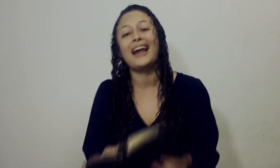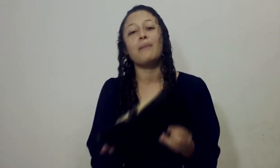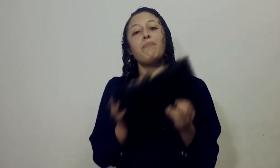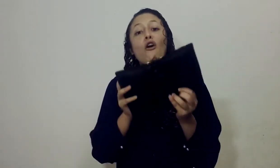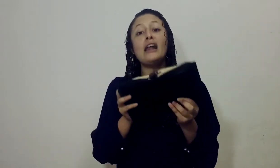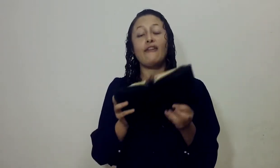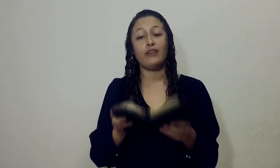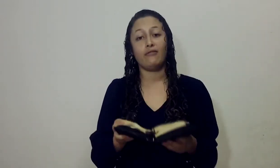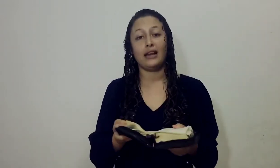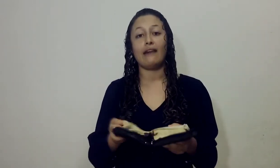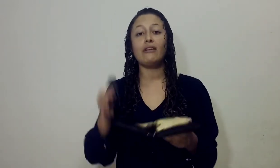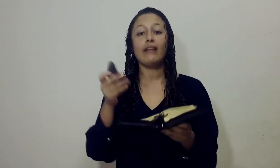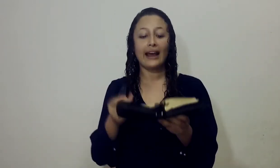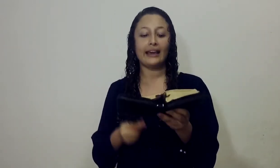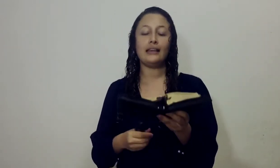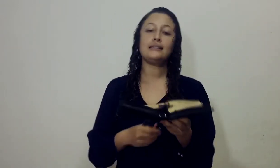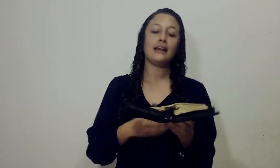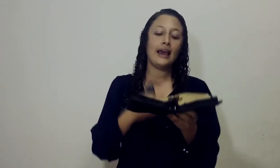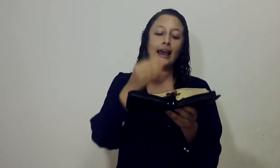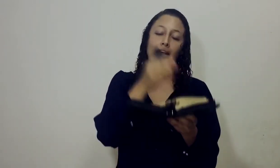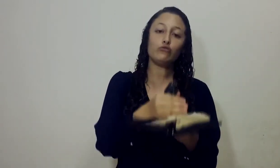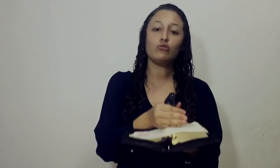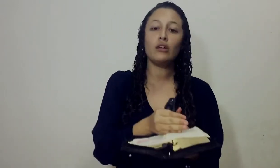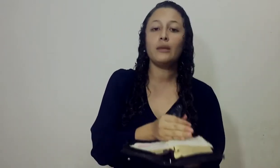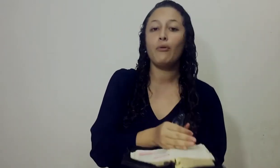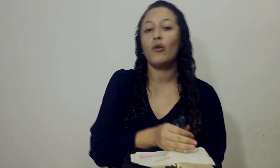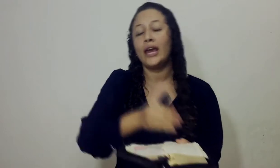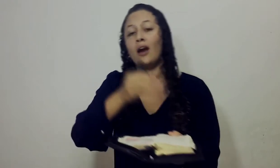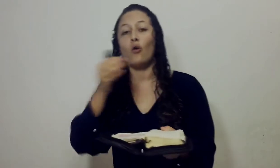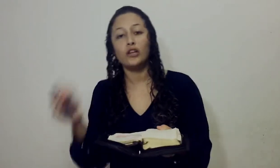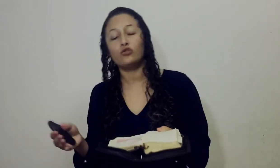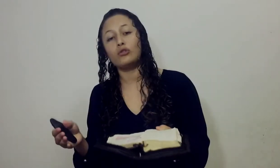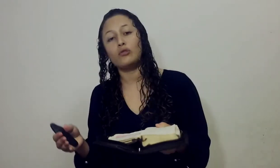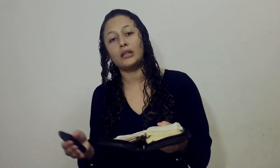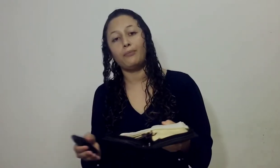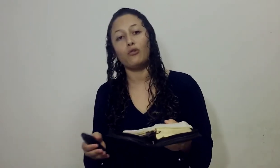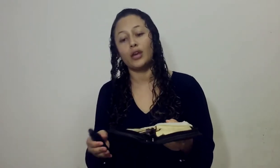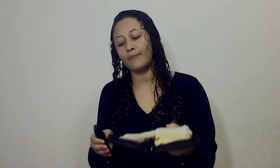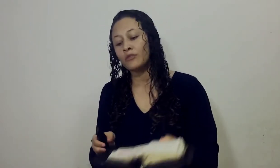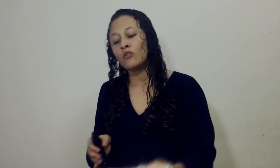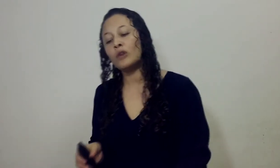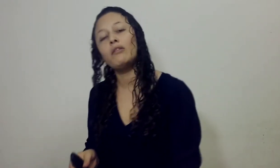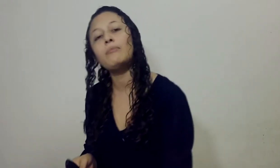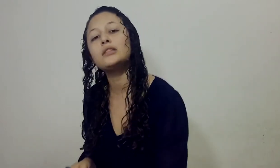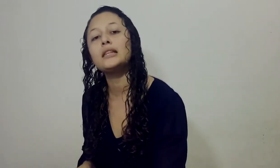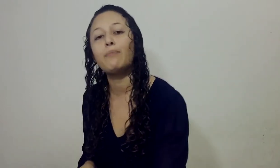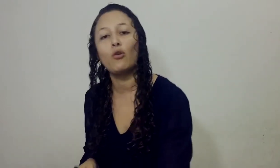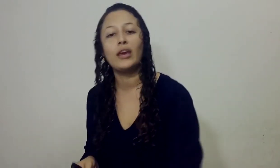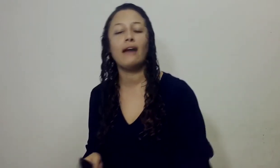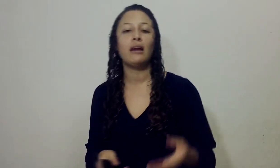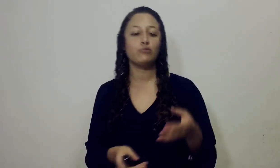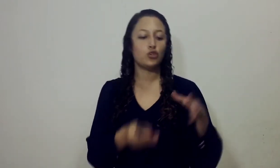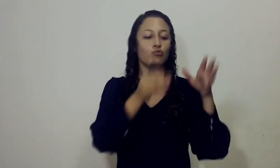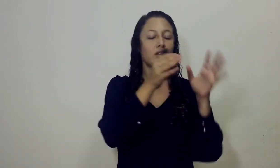determinada por la Biblia La Biblia es la que dice Esto es una tipología o esto no es una tipología Cuando hablamos de